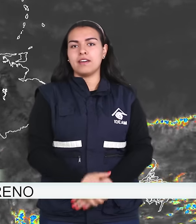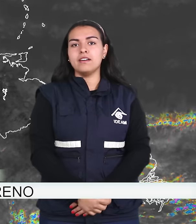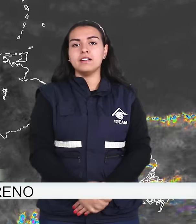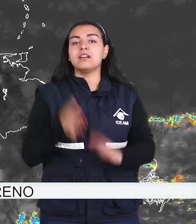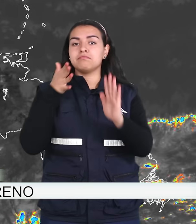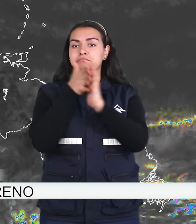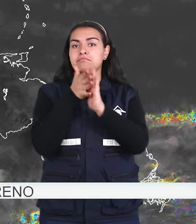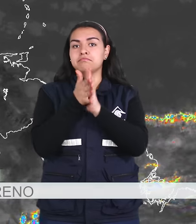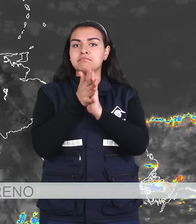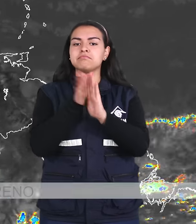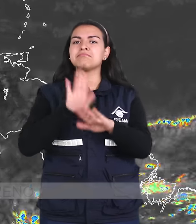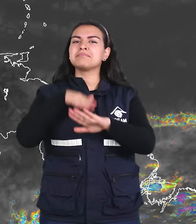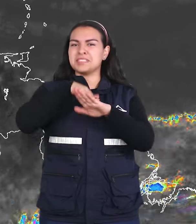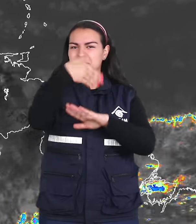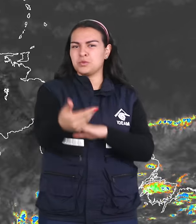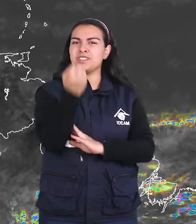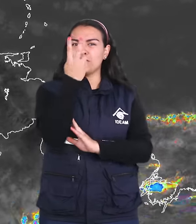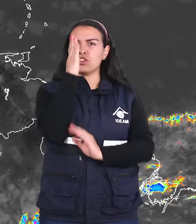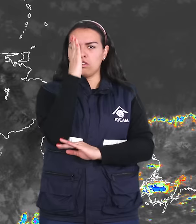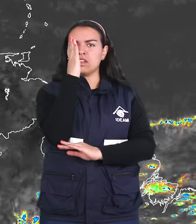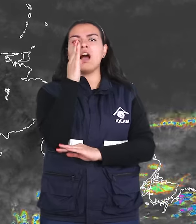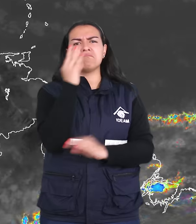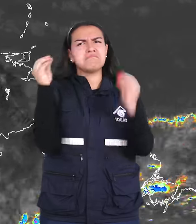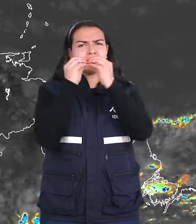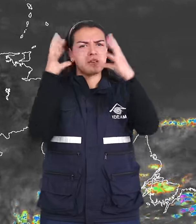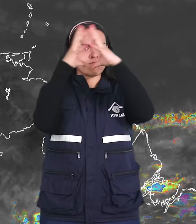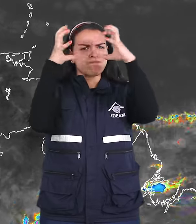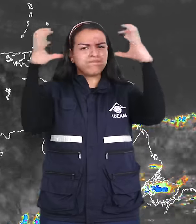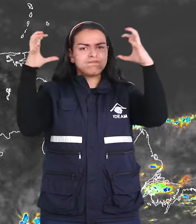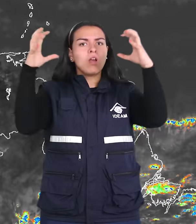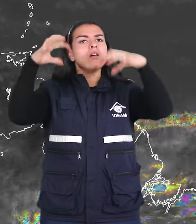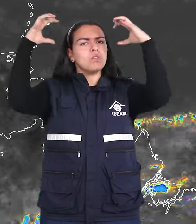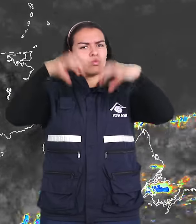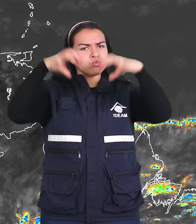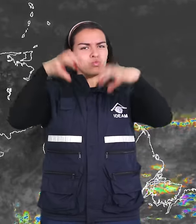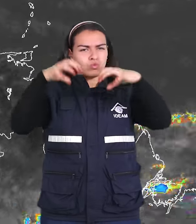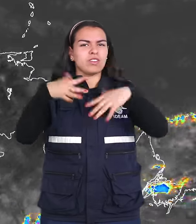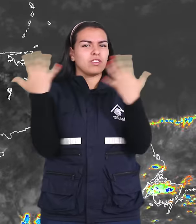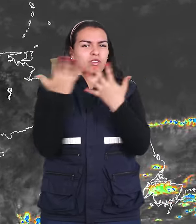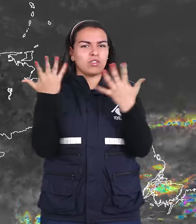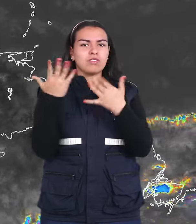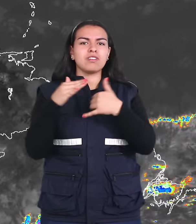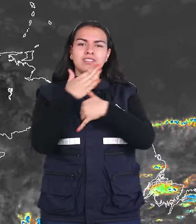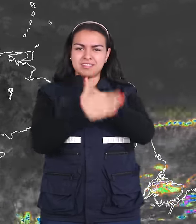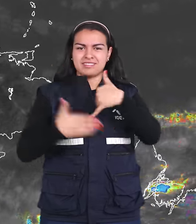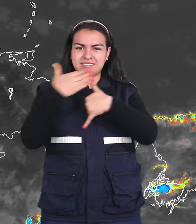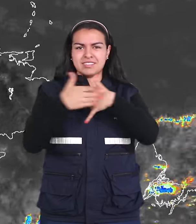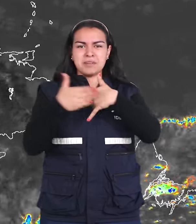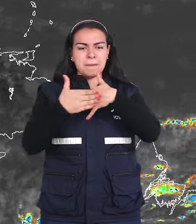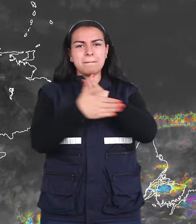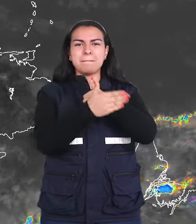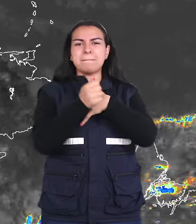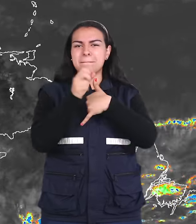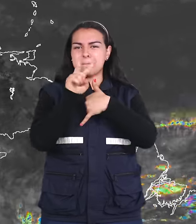contamos que después del mediodía de hoy se ha incrementado la nubosidad y ha dejado lluvias de carácter moderado a fuerte en sectores de Guainía y